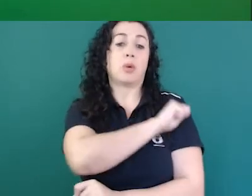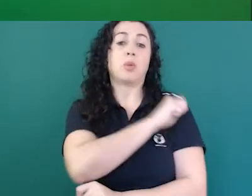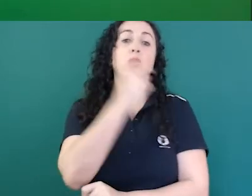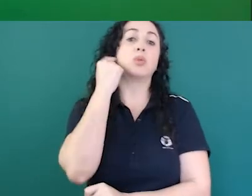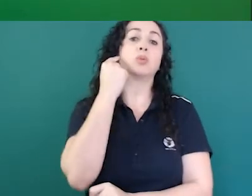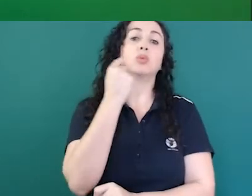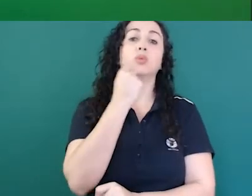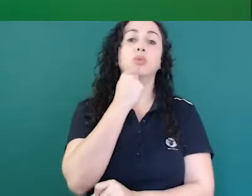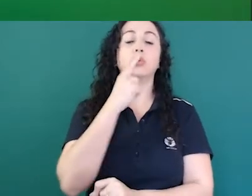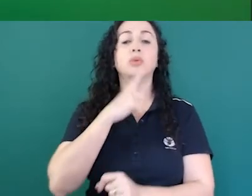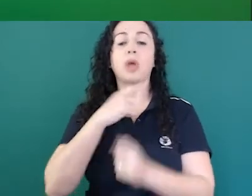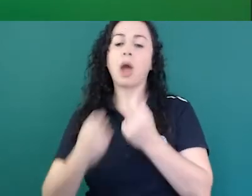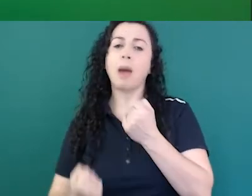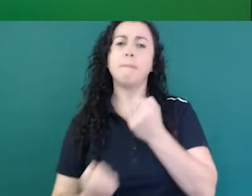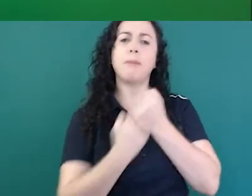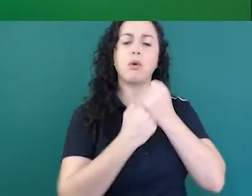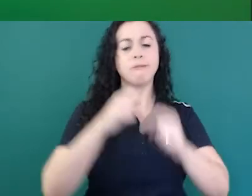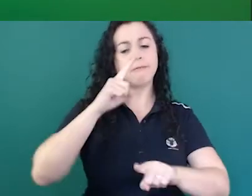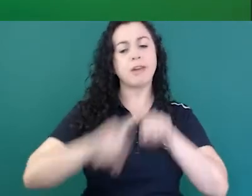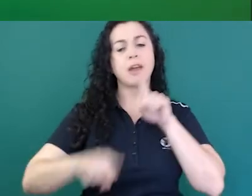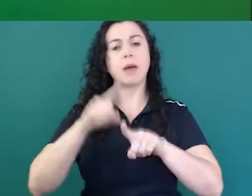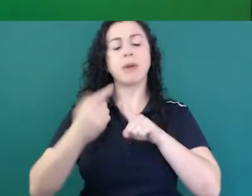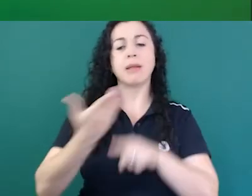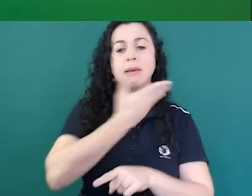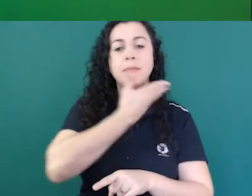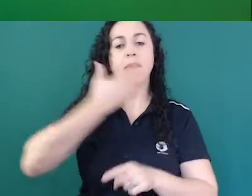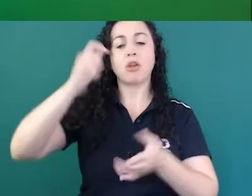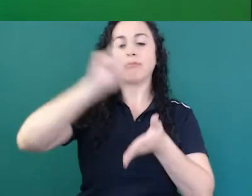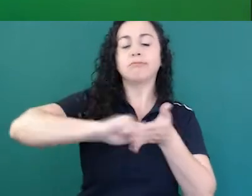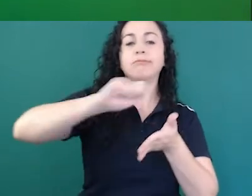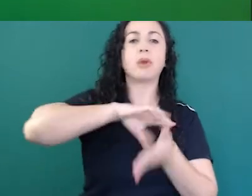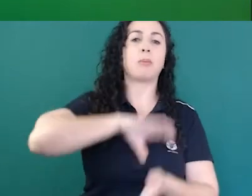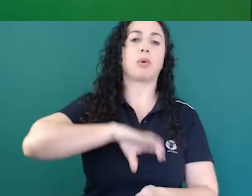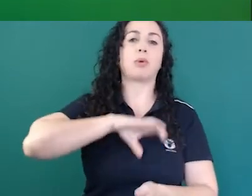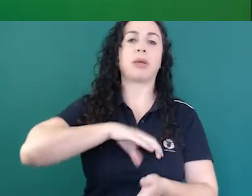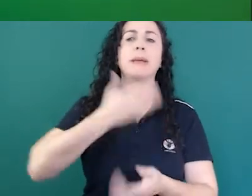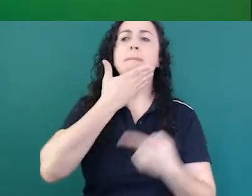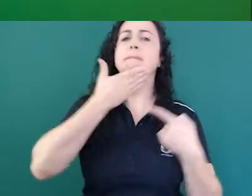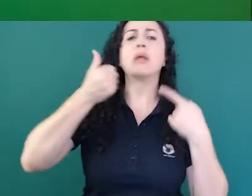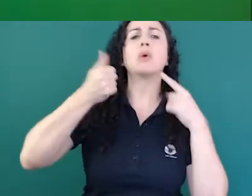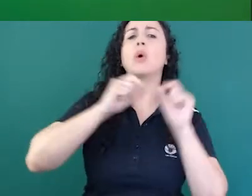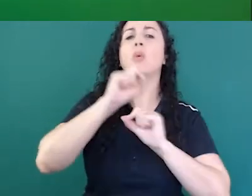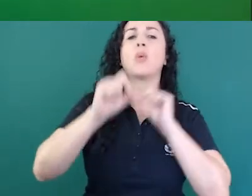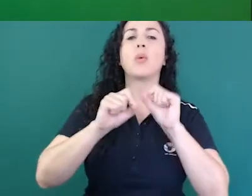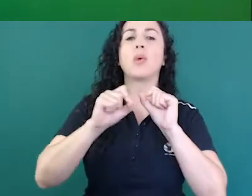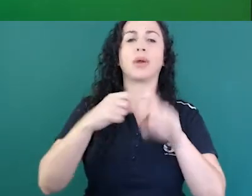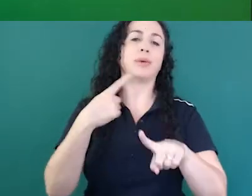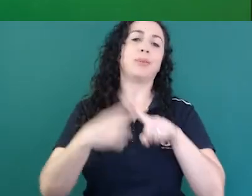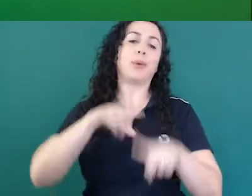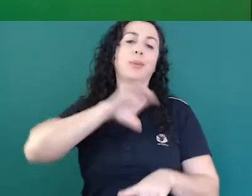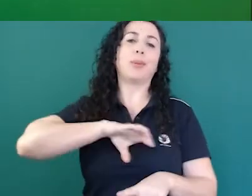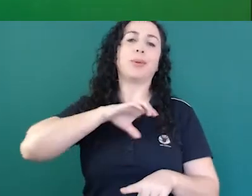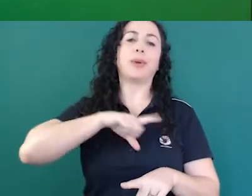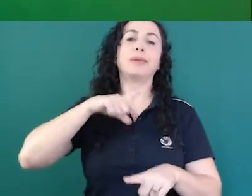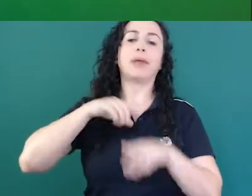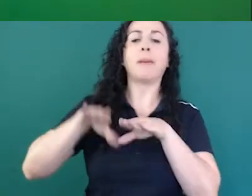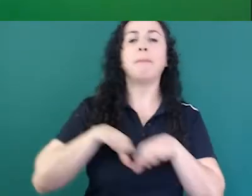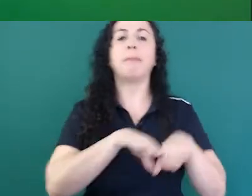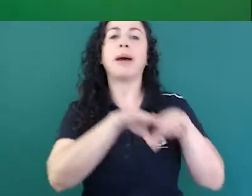recursos, ferramentas, apoio para melhorar a escrita, né. O que que é melhorar? Na verdade, é colocar no formato, considerado